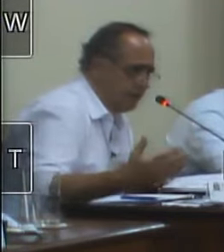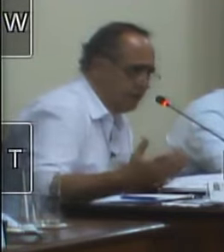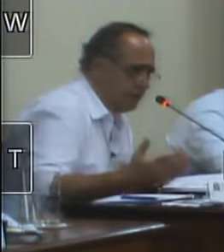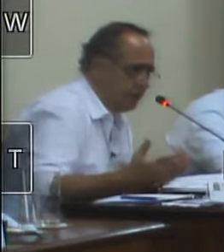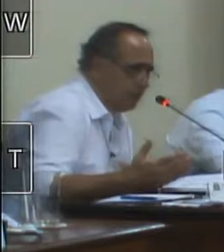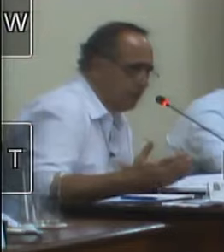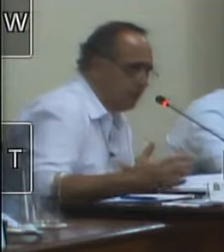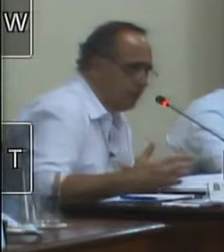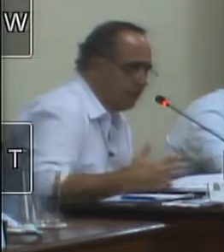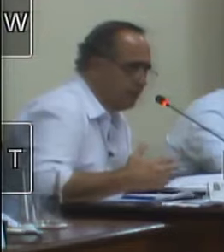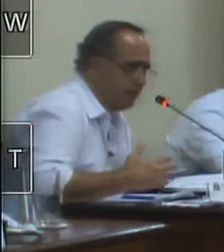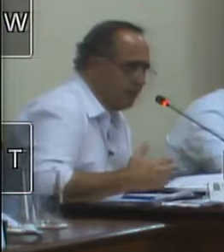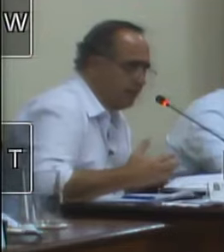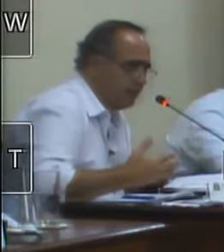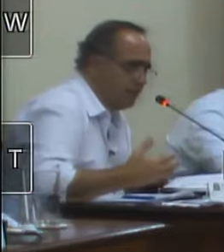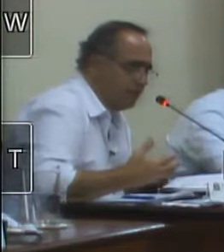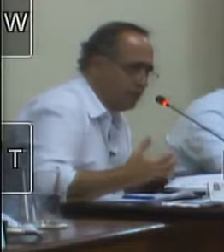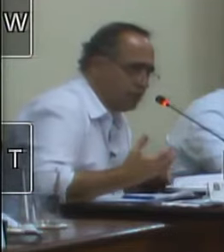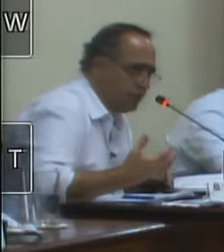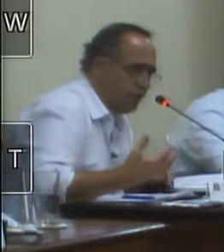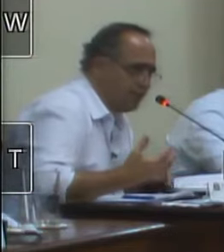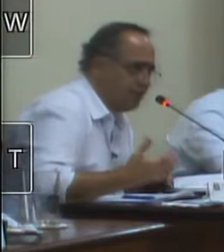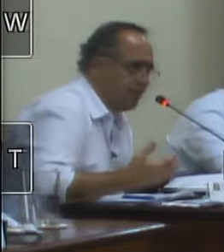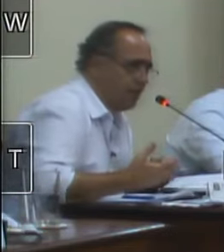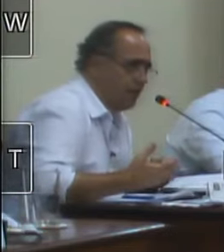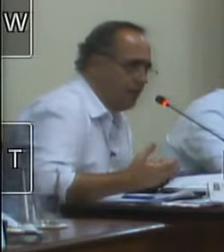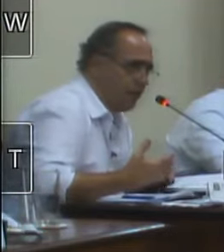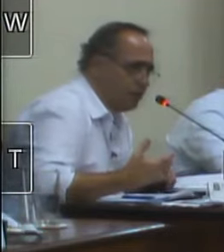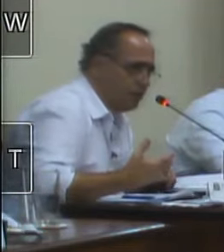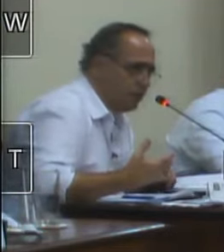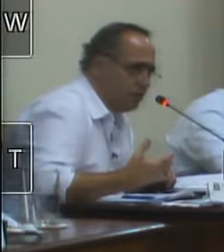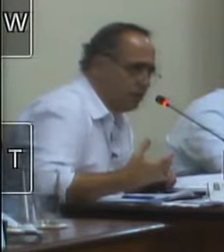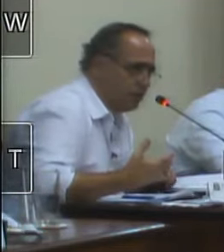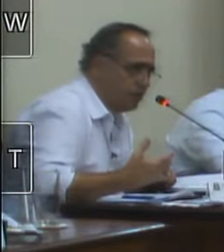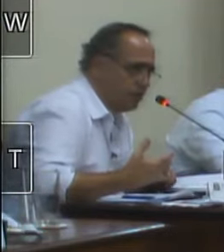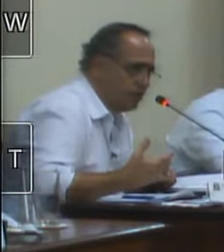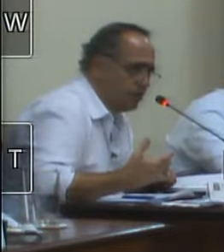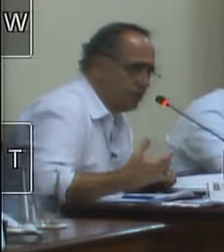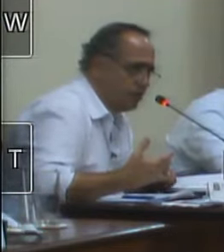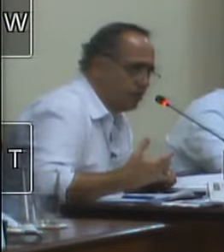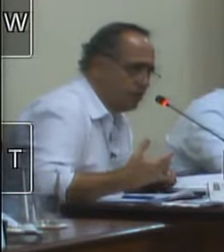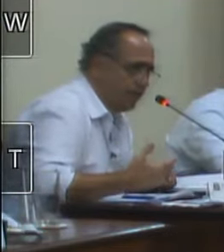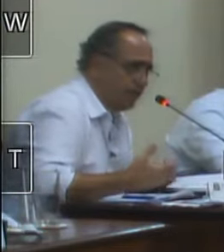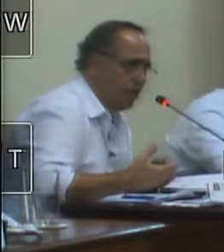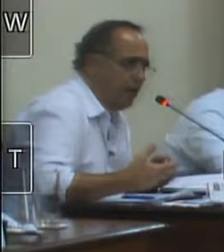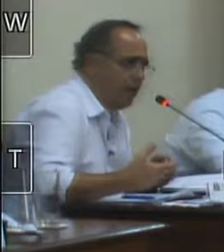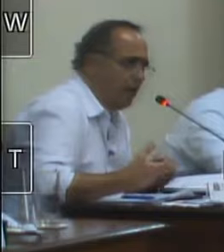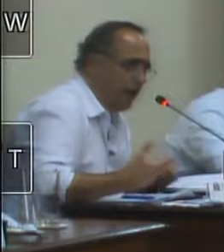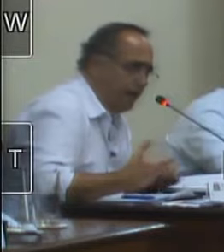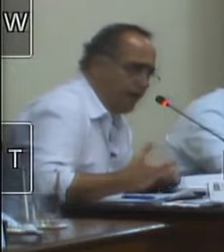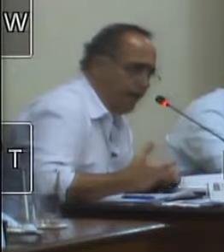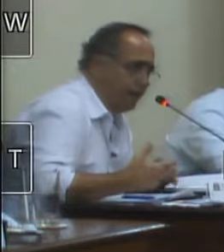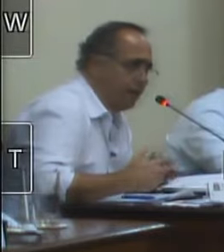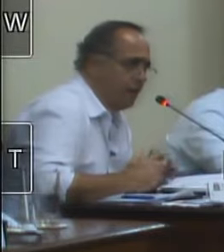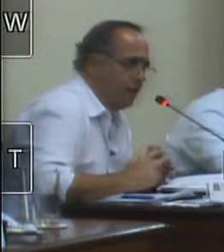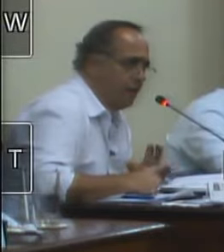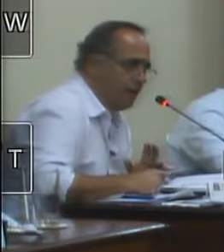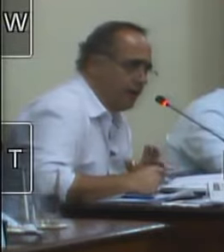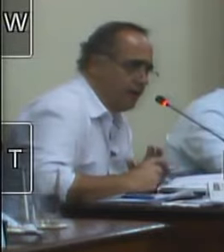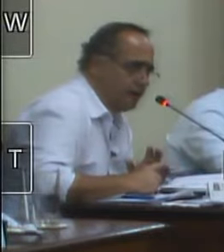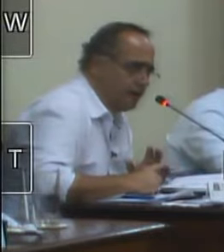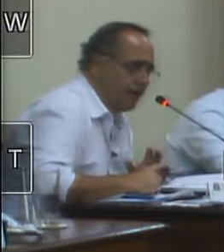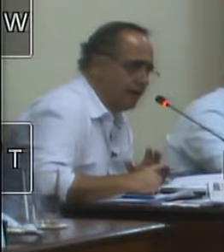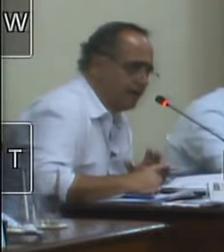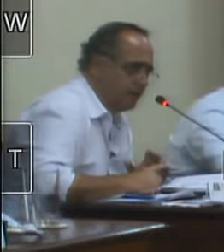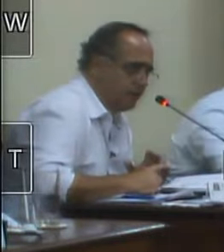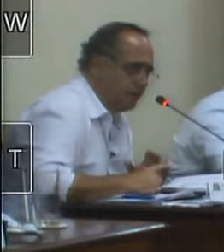enfrentando uma dificuldade imensa. Então, seriam os dois hospitais, lá dos idosos de conservatória, a APAI e